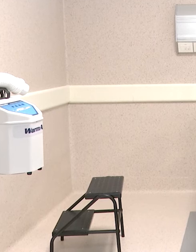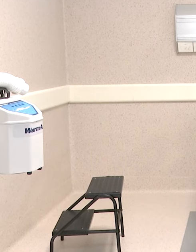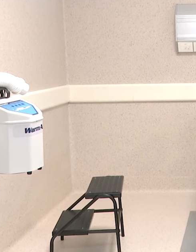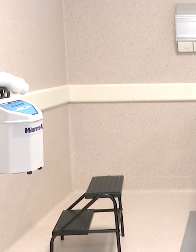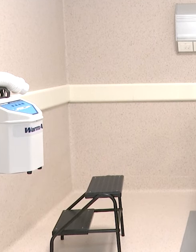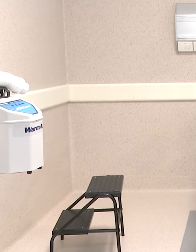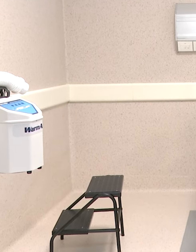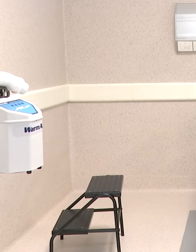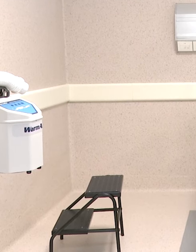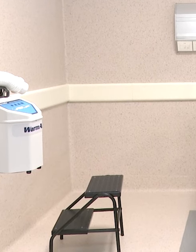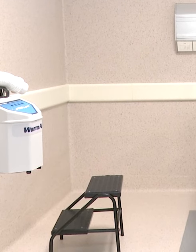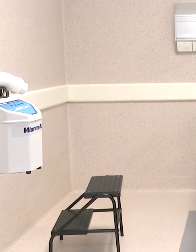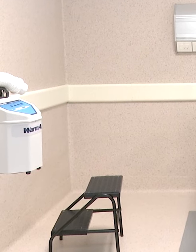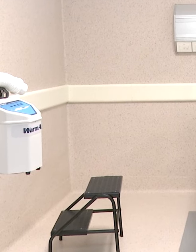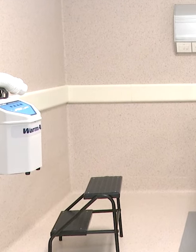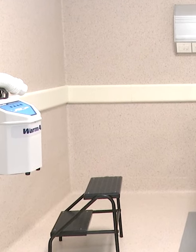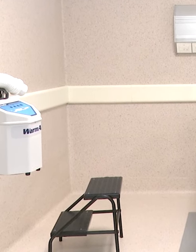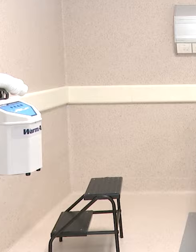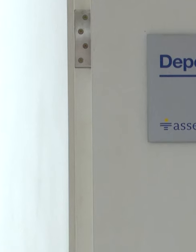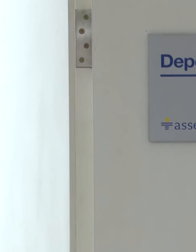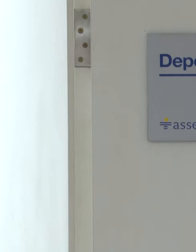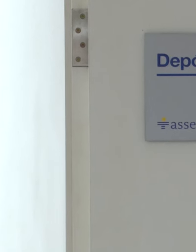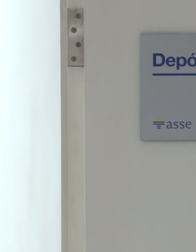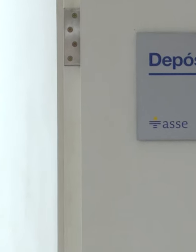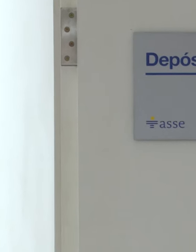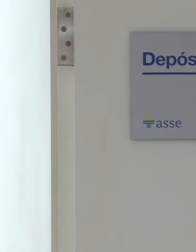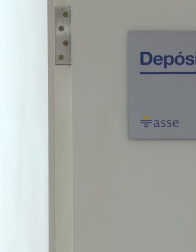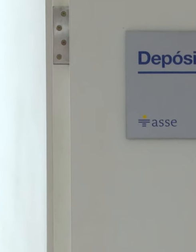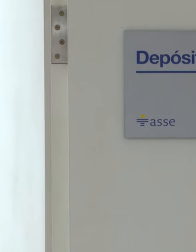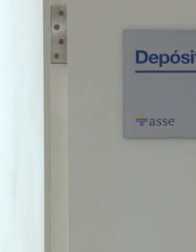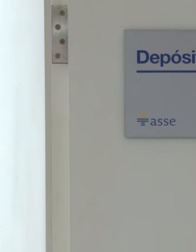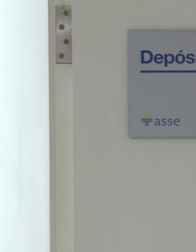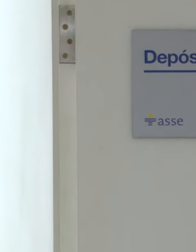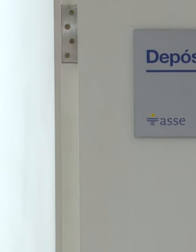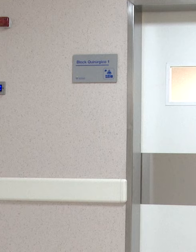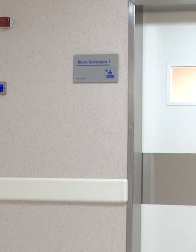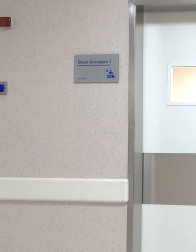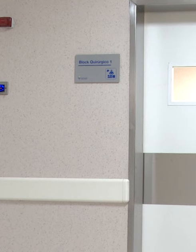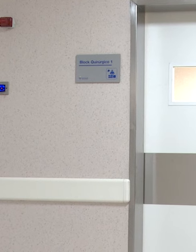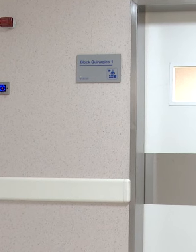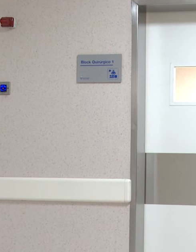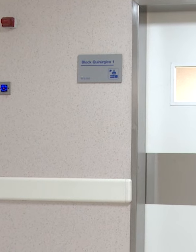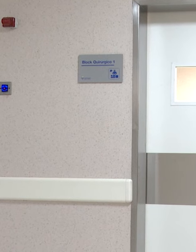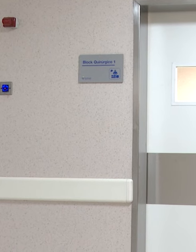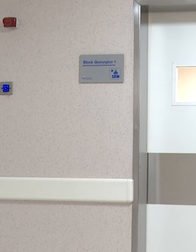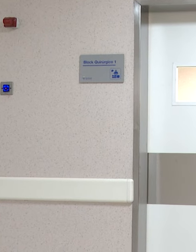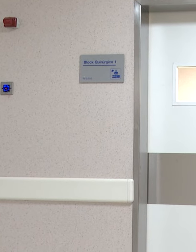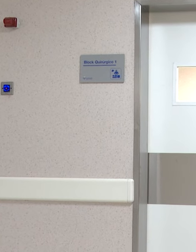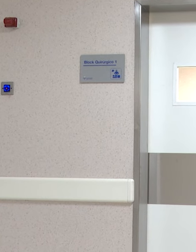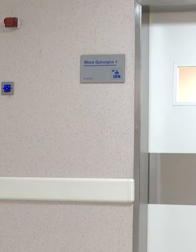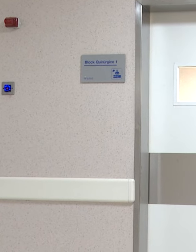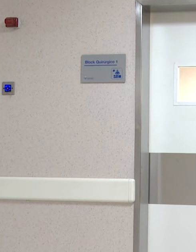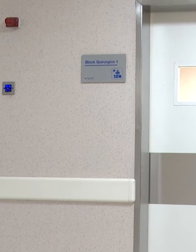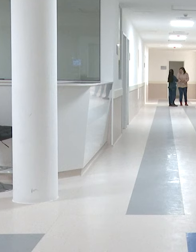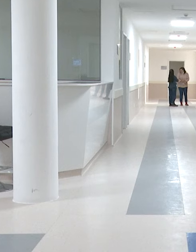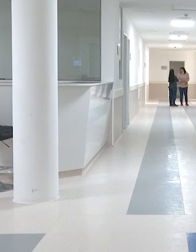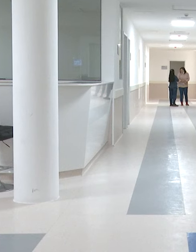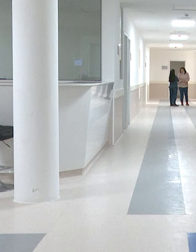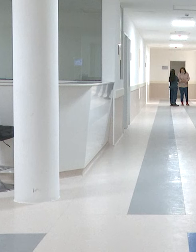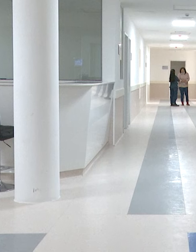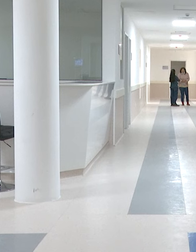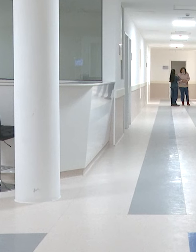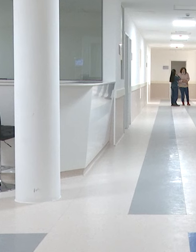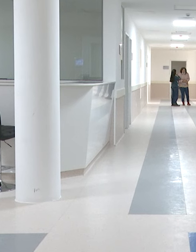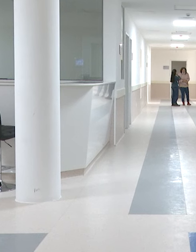de última generación. No se trajo nada de otro hospital que sobrara. Es todo equipamiento a nuevo pronto